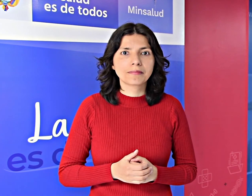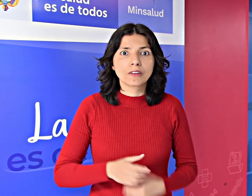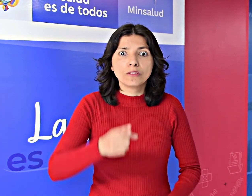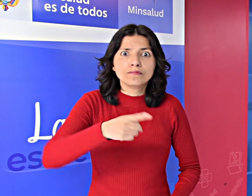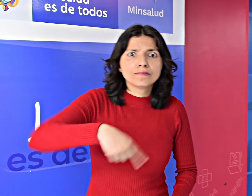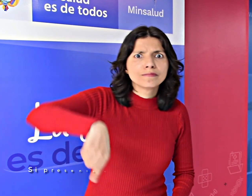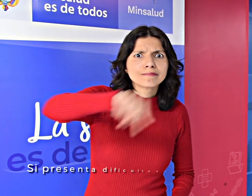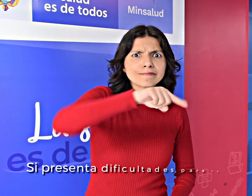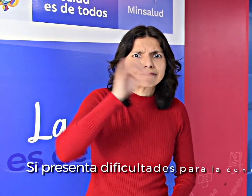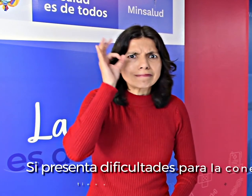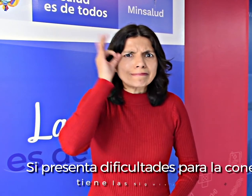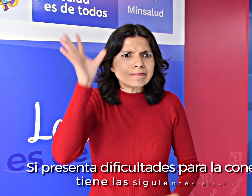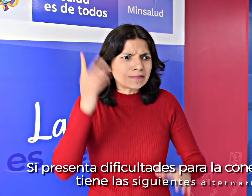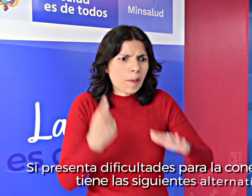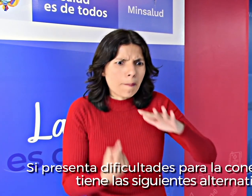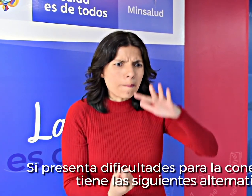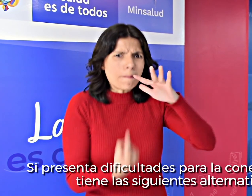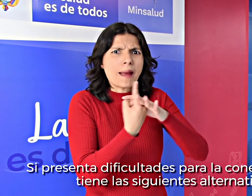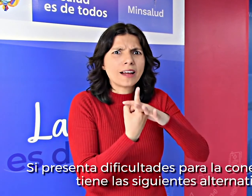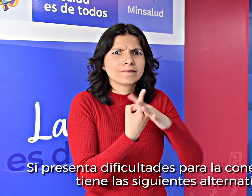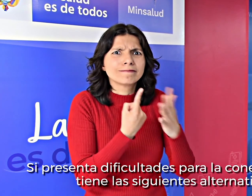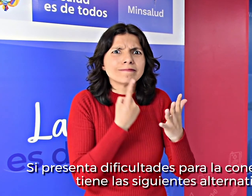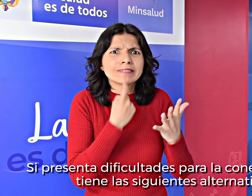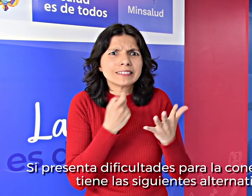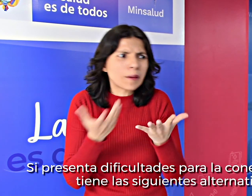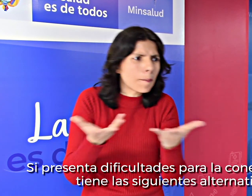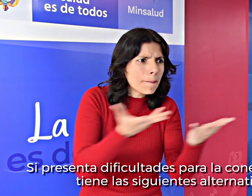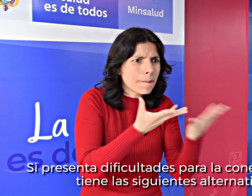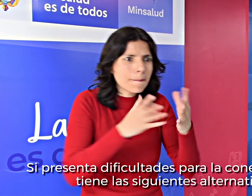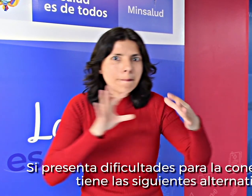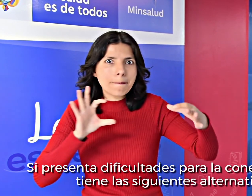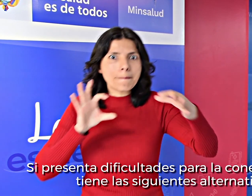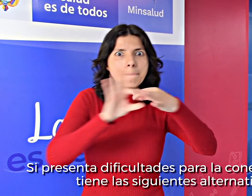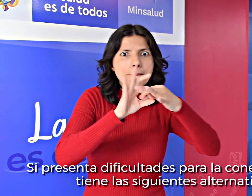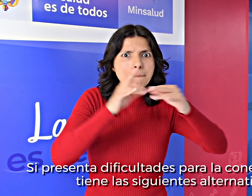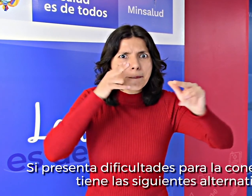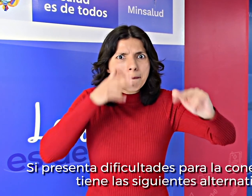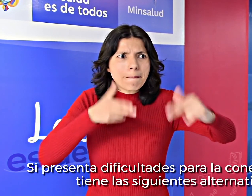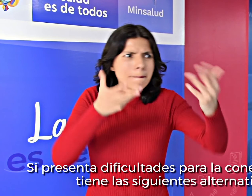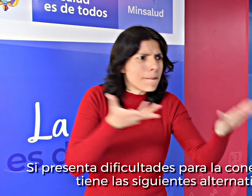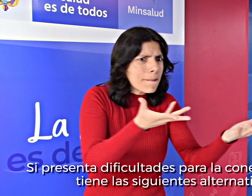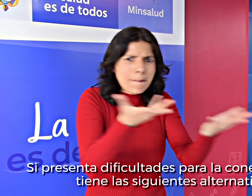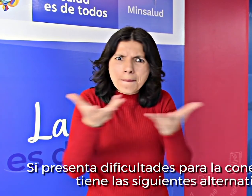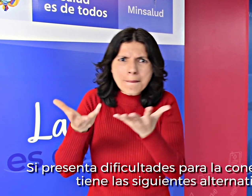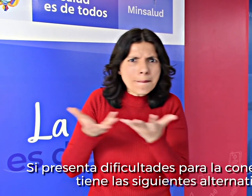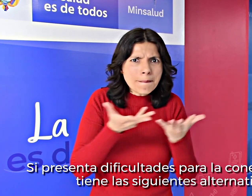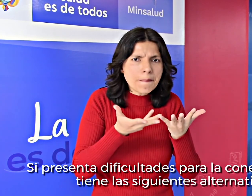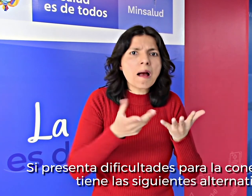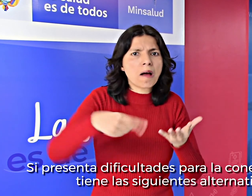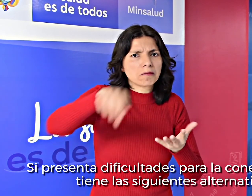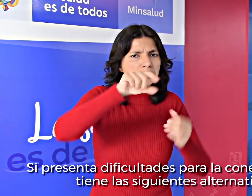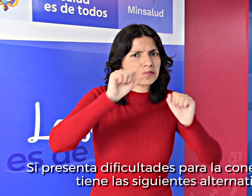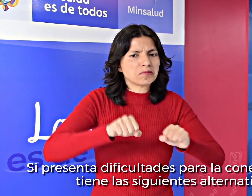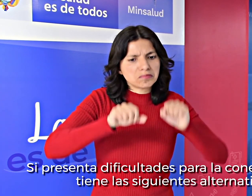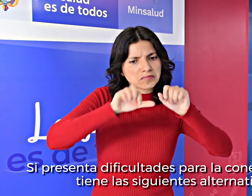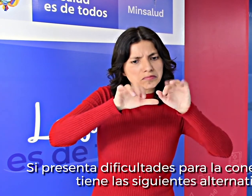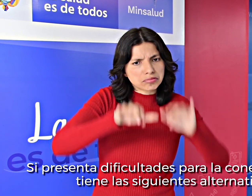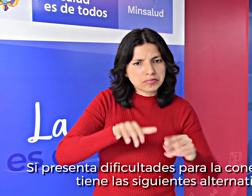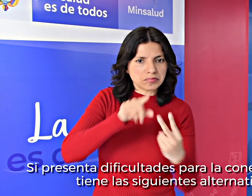Si presenta dificultades para la conexión, usted tiene las siguientes alternativas. Escribir